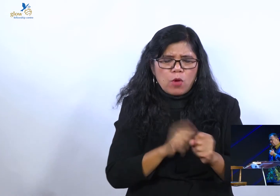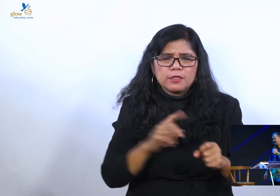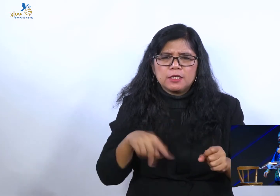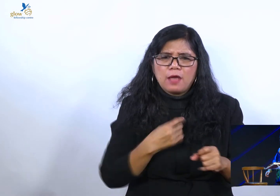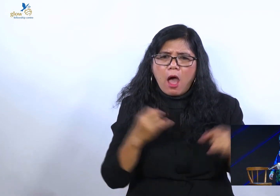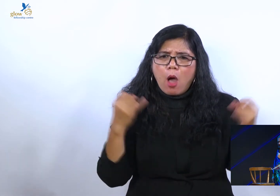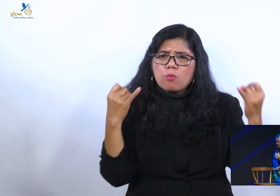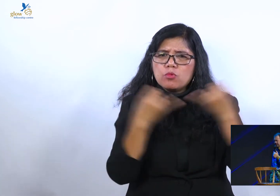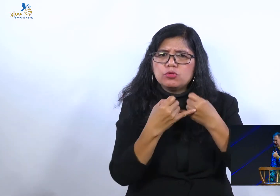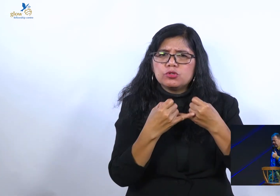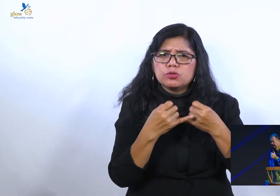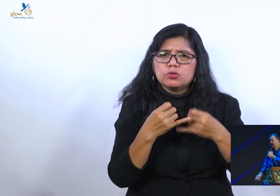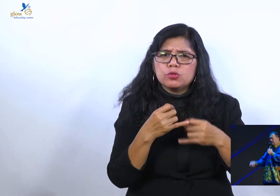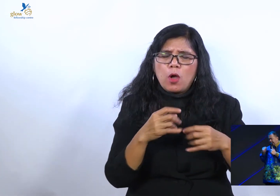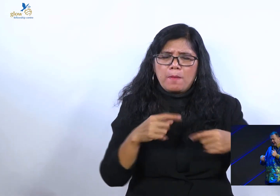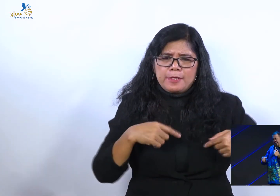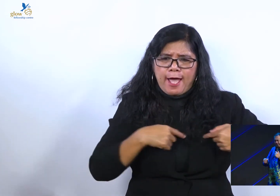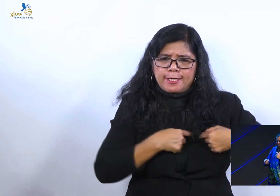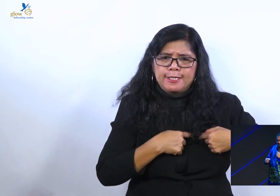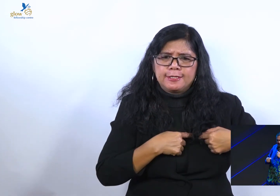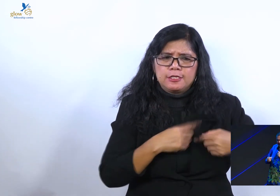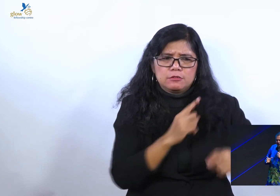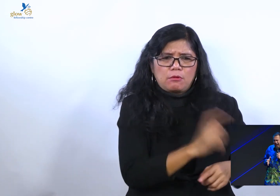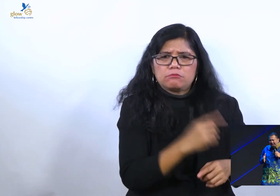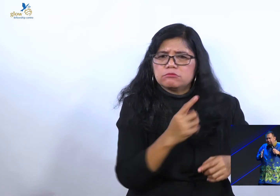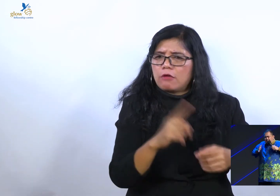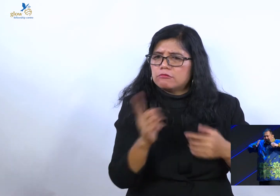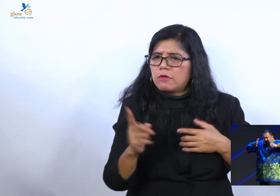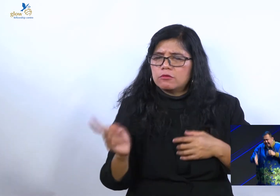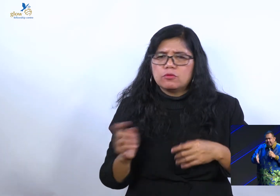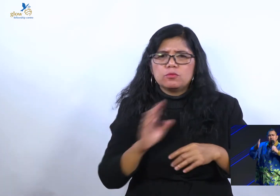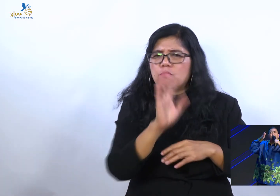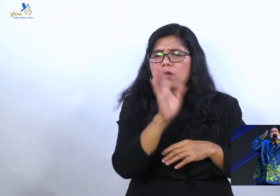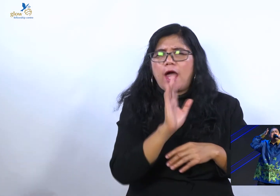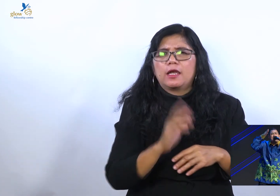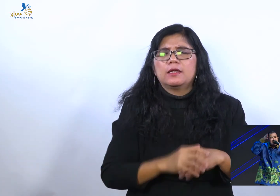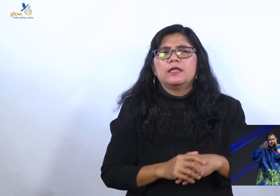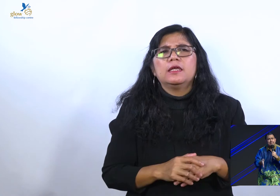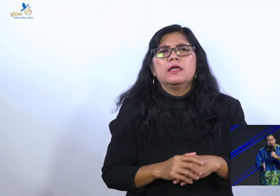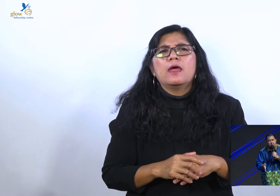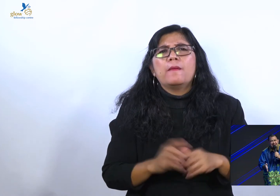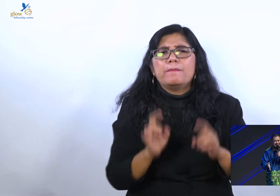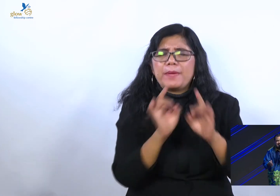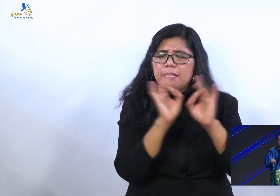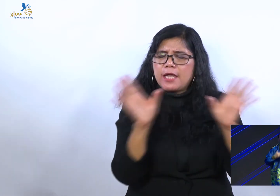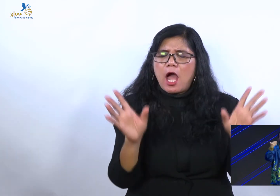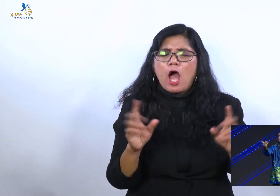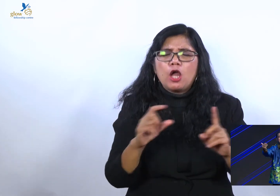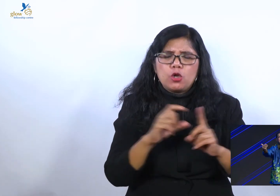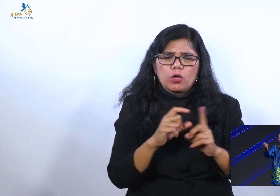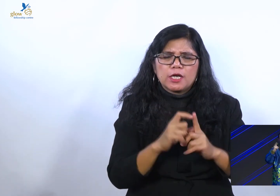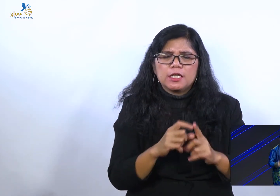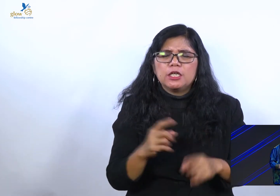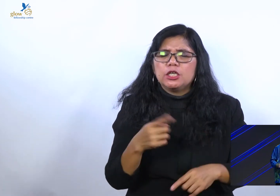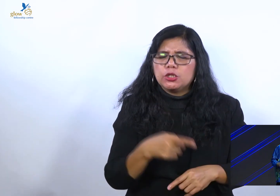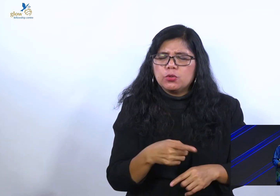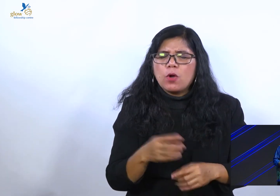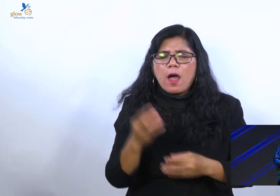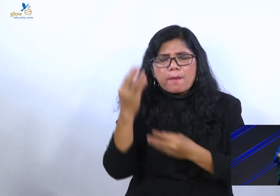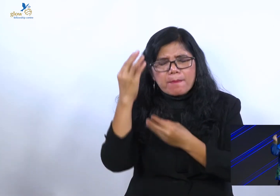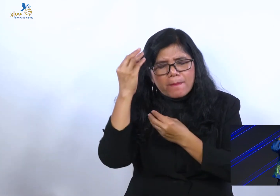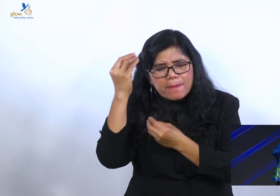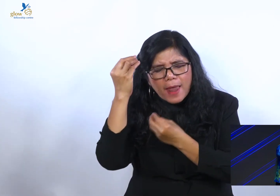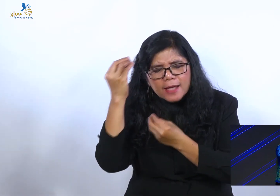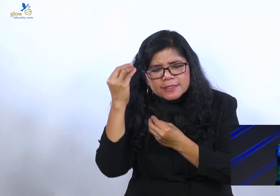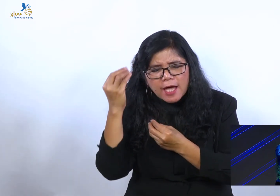berarti kita harus menyakiti satu sama lainnya. Perbedaan doktrin adalah pengajaran untuk kita belajar menundukkan diri. Saling menghormati di tengah